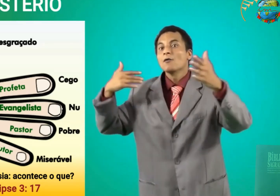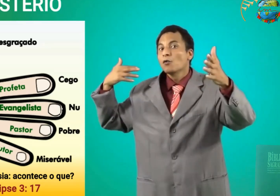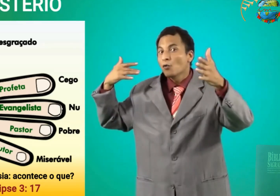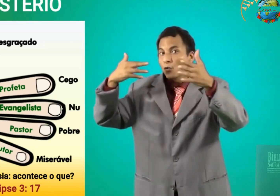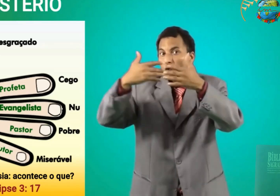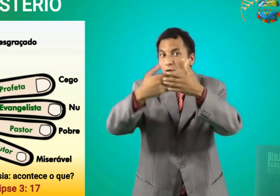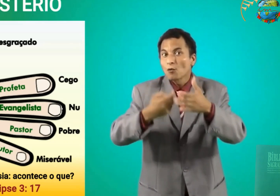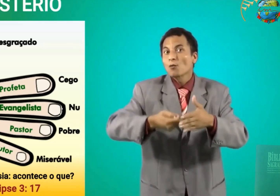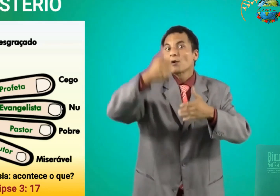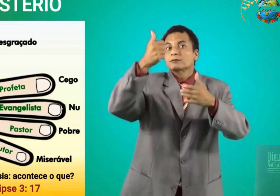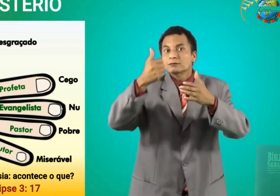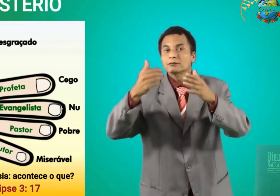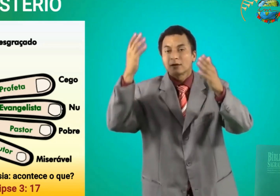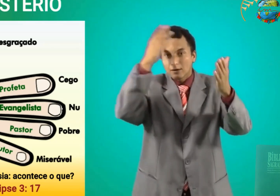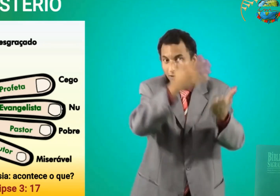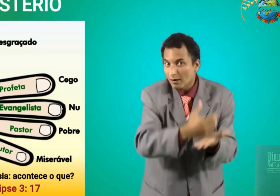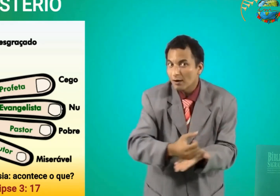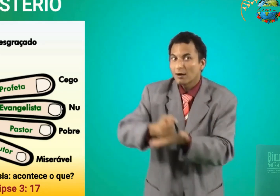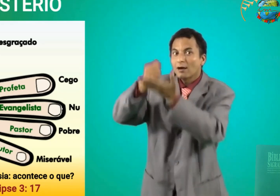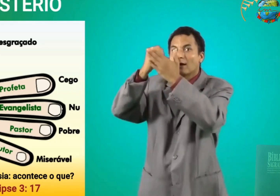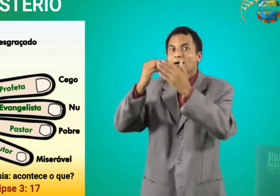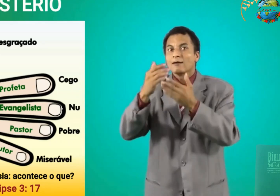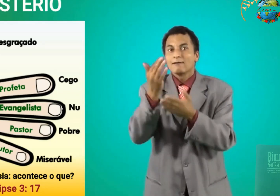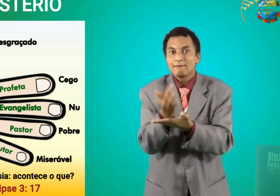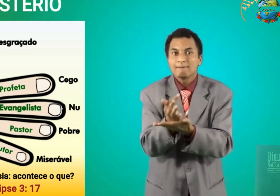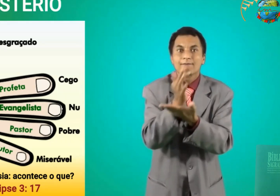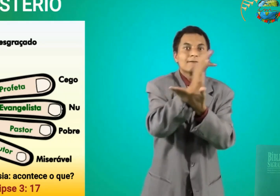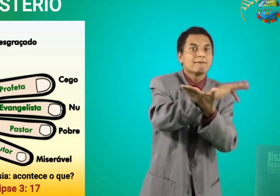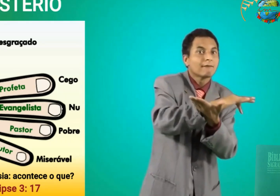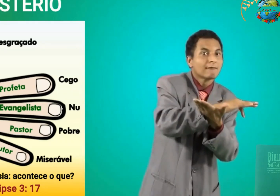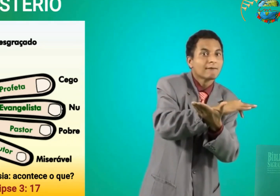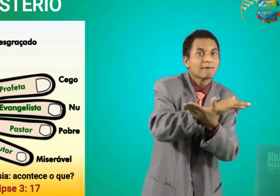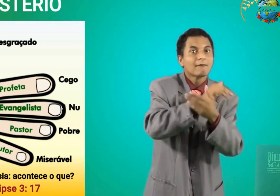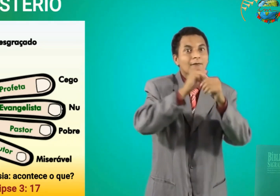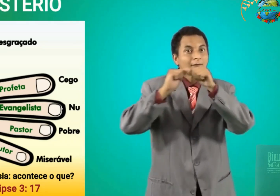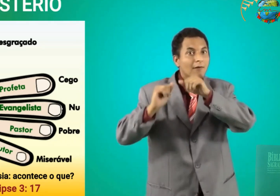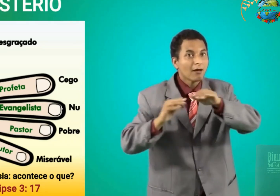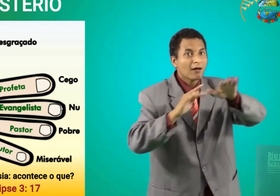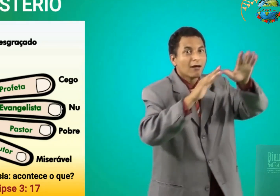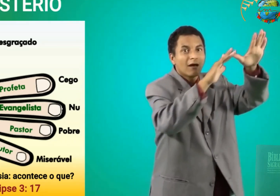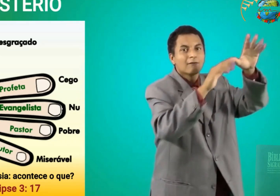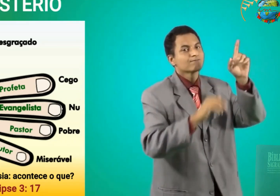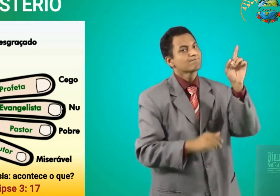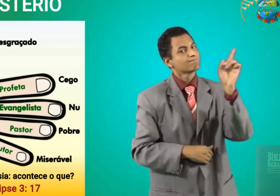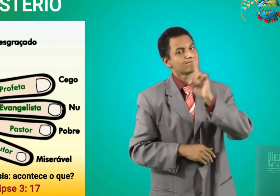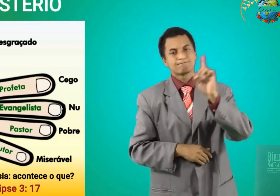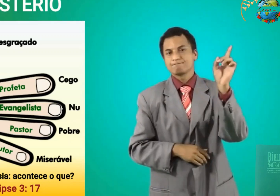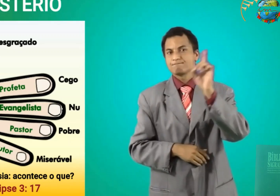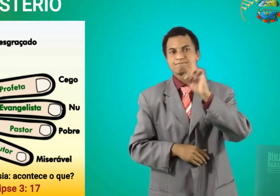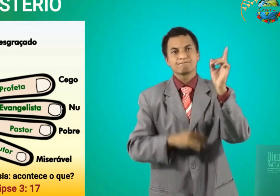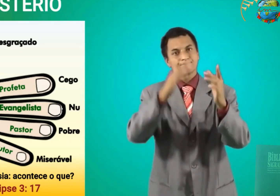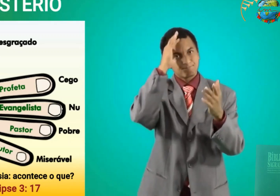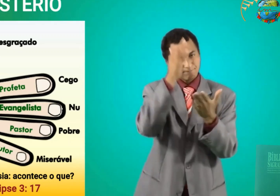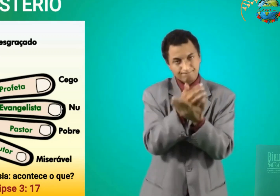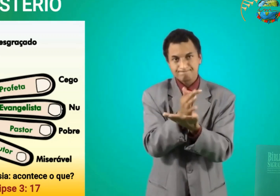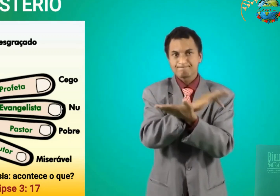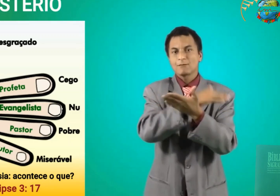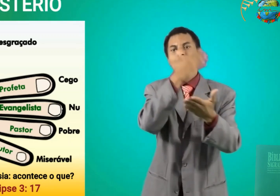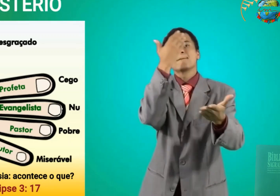Porque na breve volta do Senhor Jesus O apóstata Ele subirá com a igreja? Não O